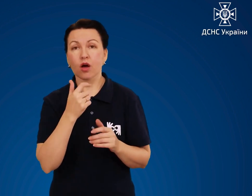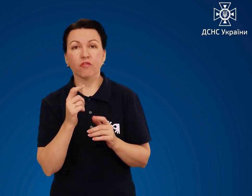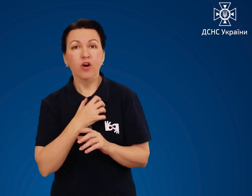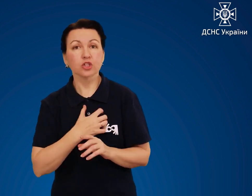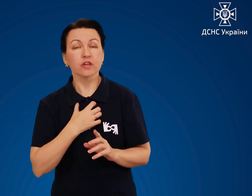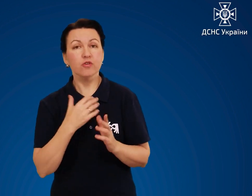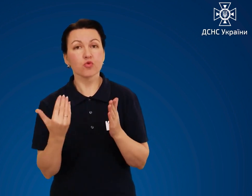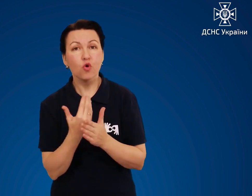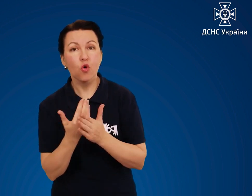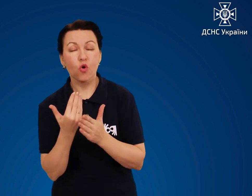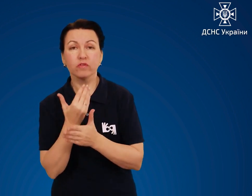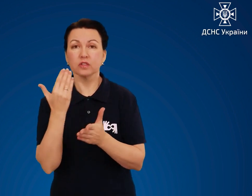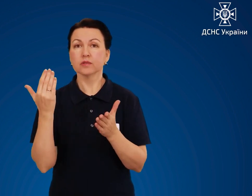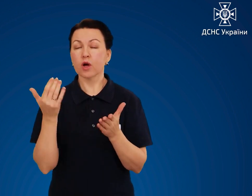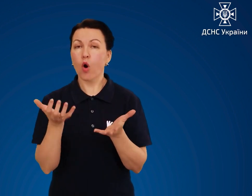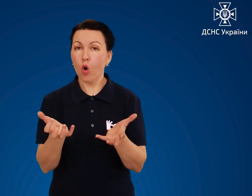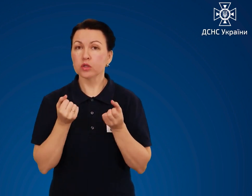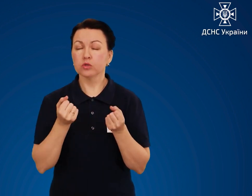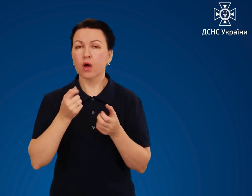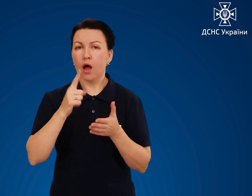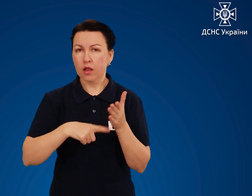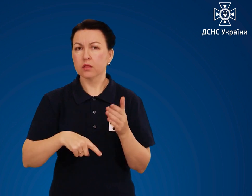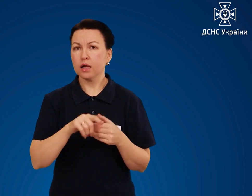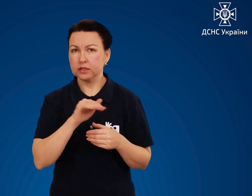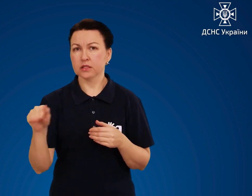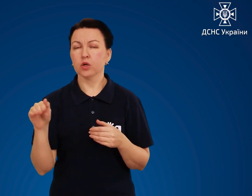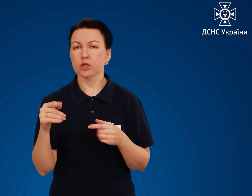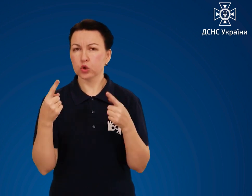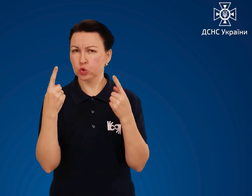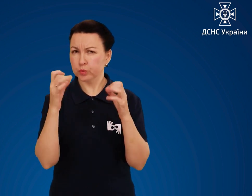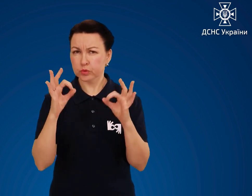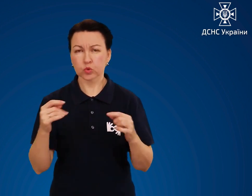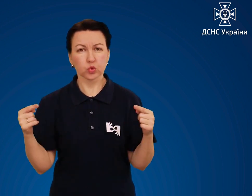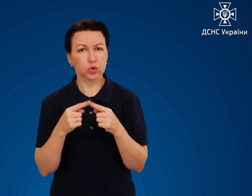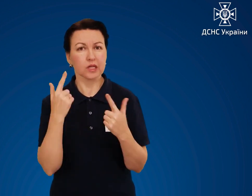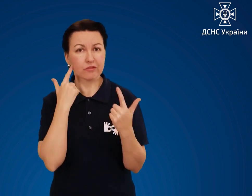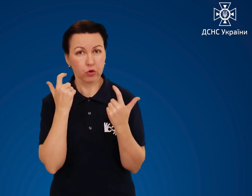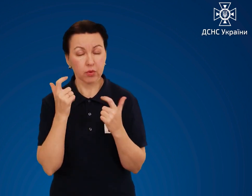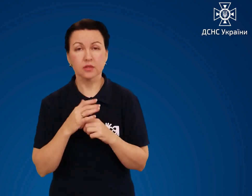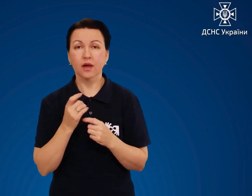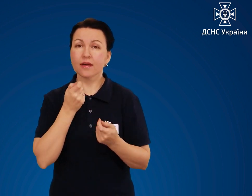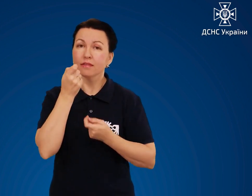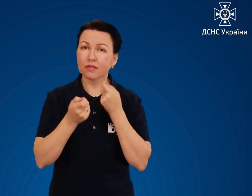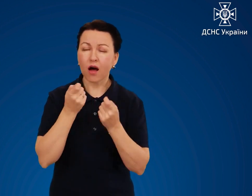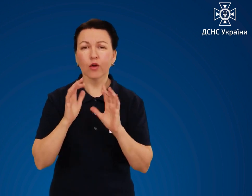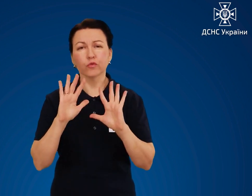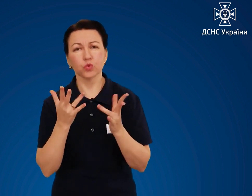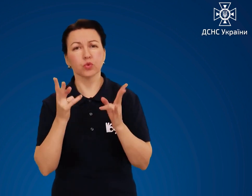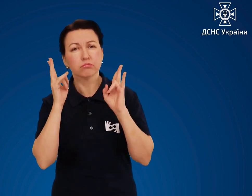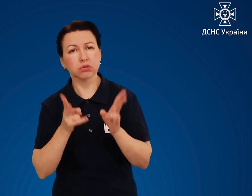отримання надійної та достовірної інформації, а також детали про процедури реагування на надзвичайні